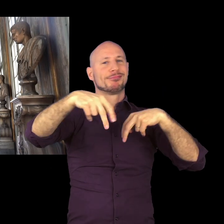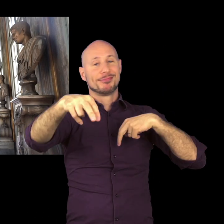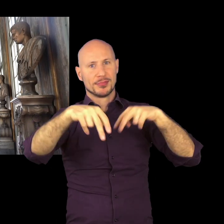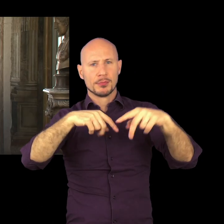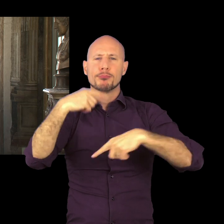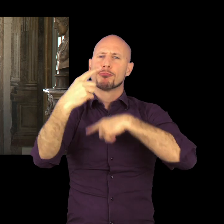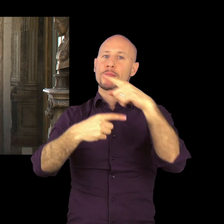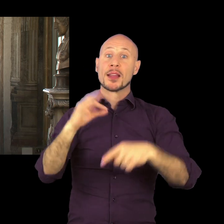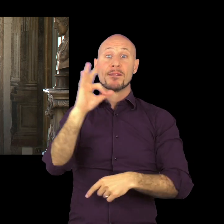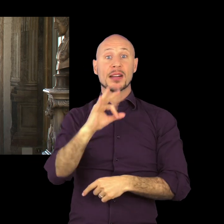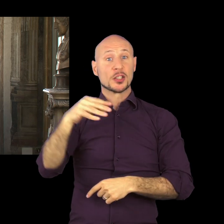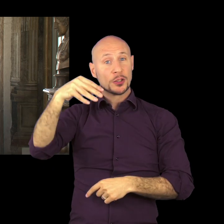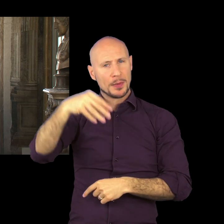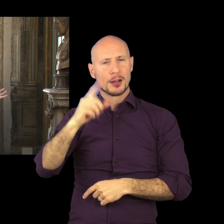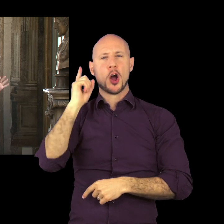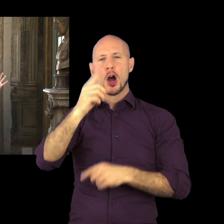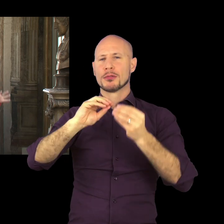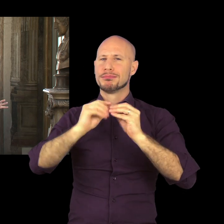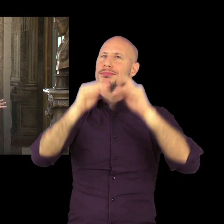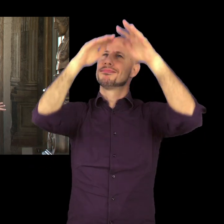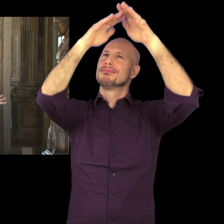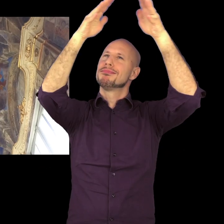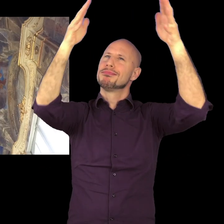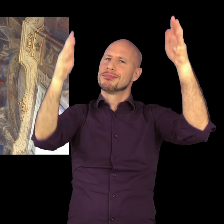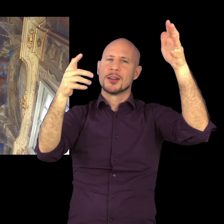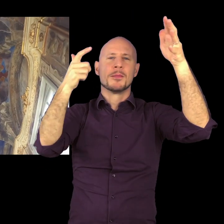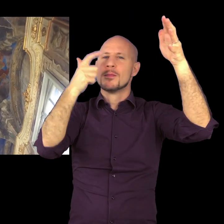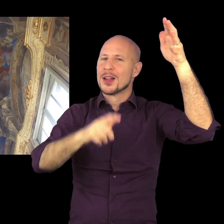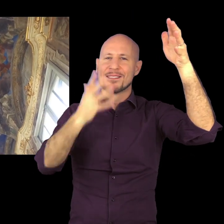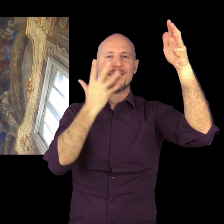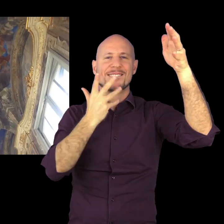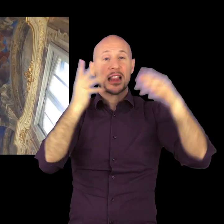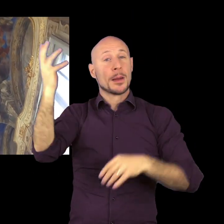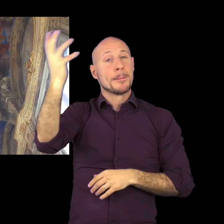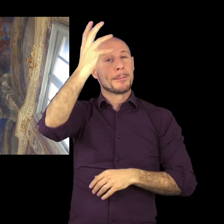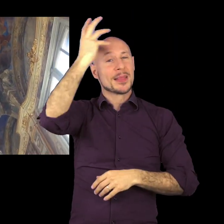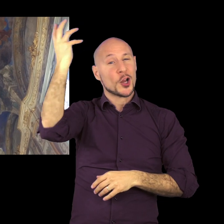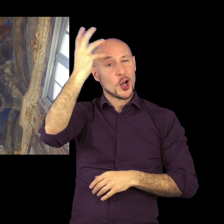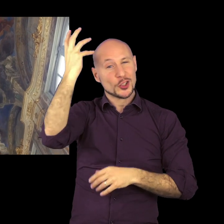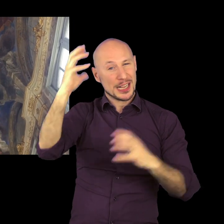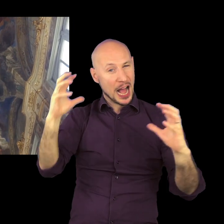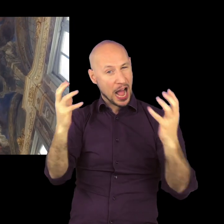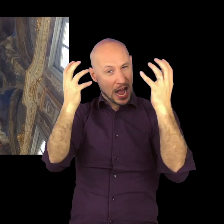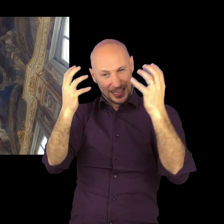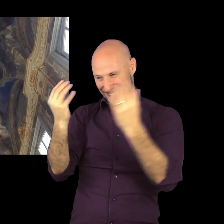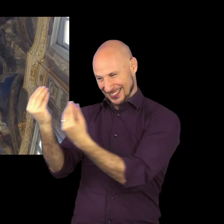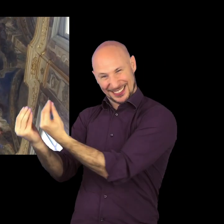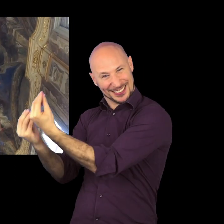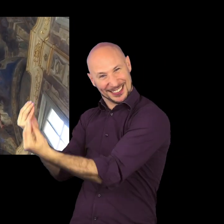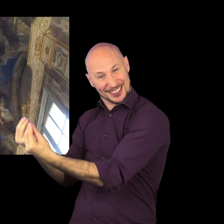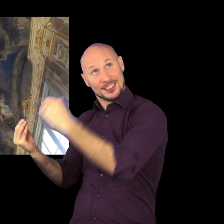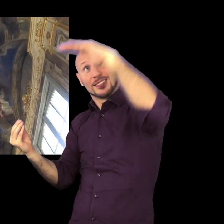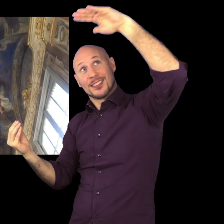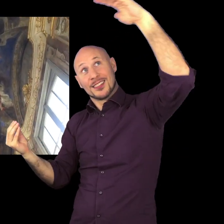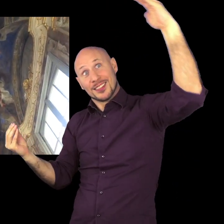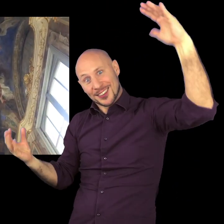Castello. Valerio Castello crea in questo ambiente una spazialità nuova, completamente inedita, che rimanda